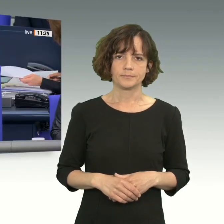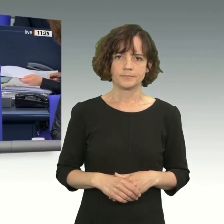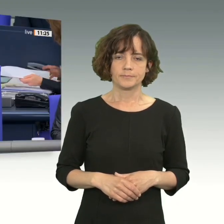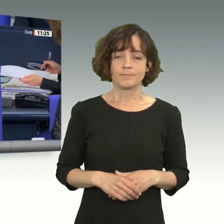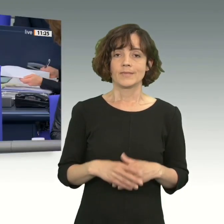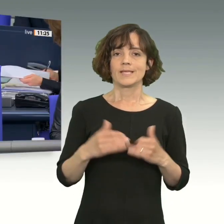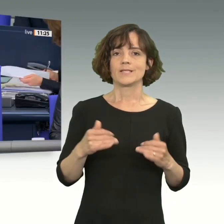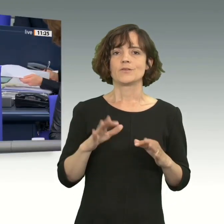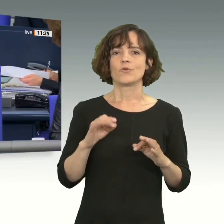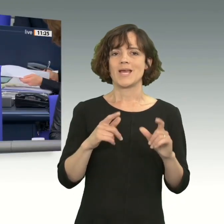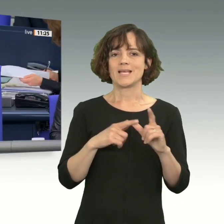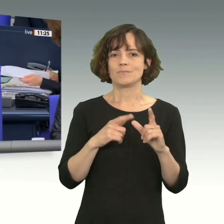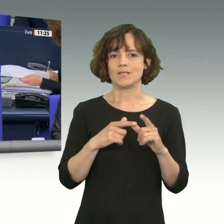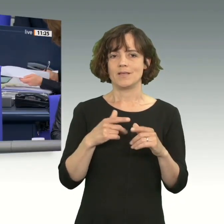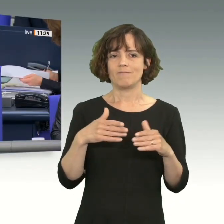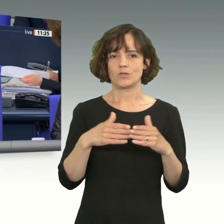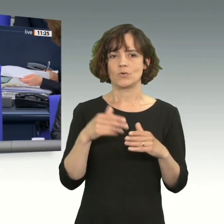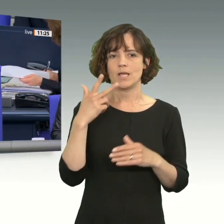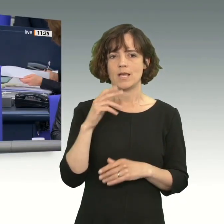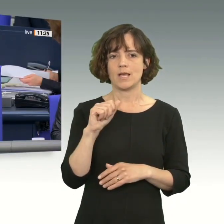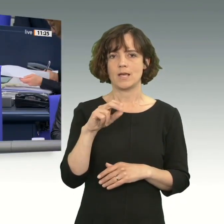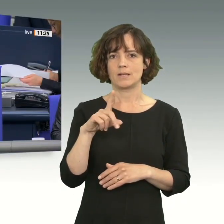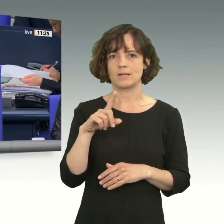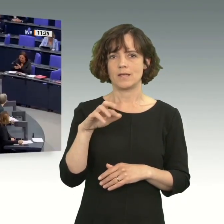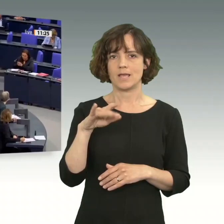Für die SPD-Fraktion hat Andreas Larem jetzt das Wort.